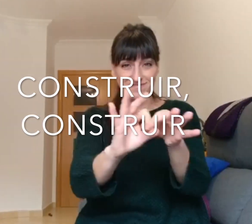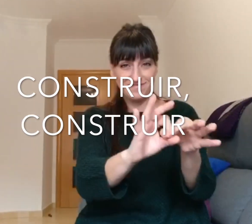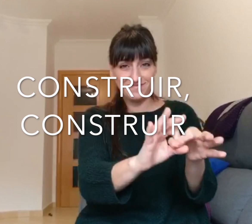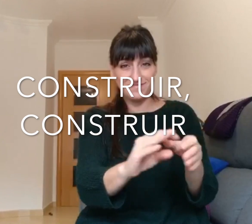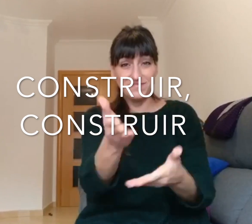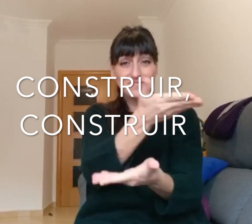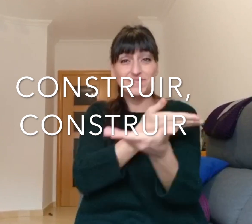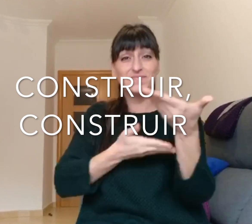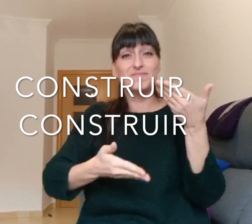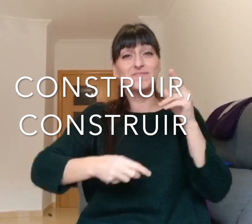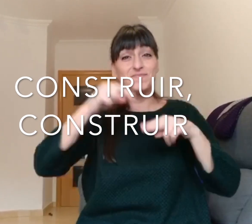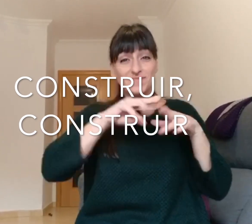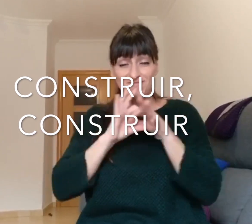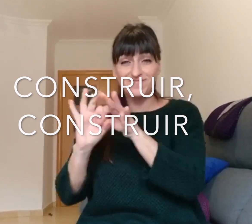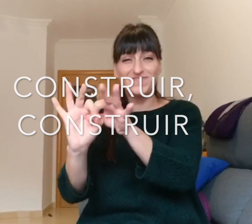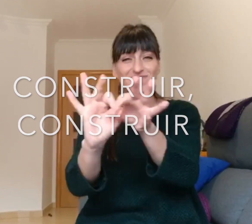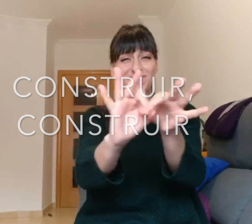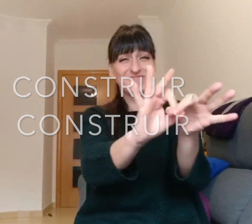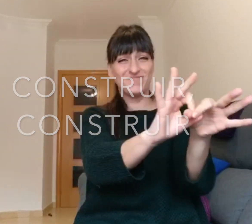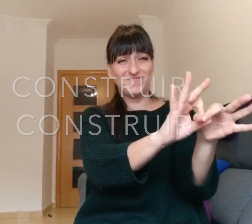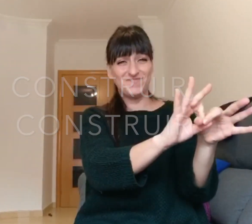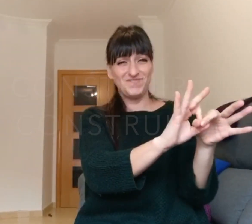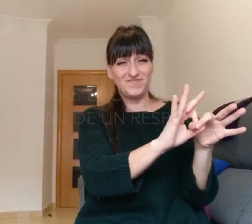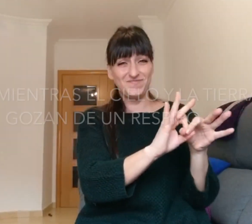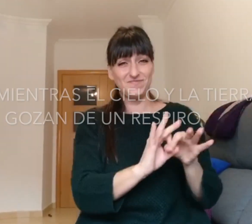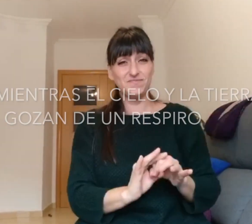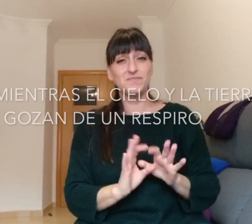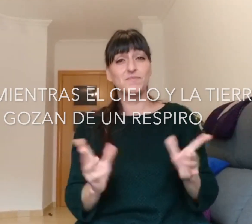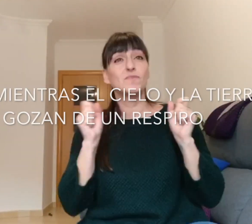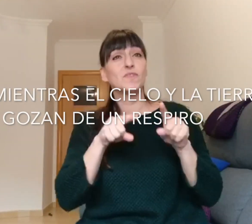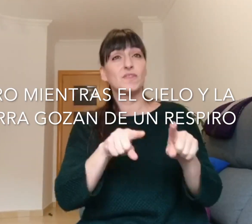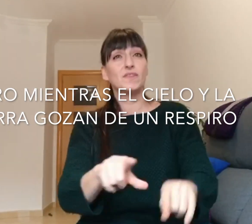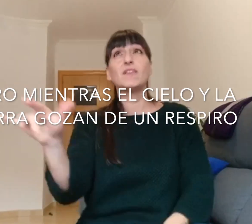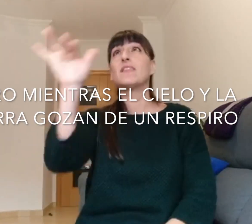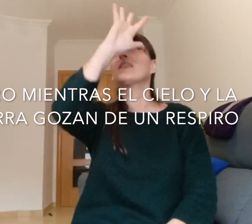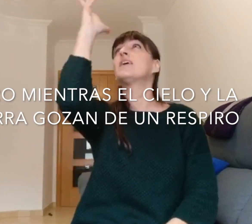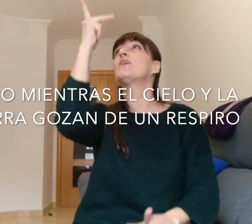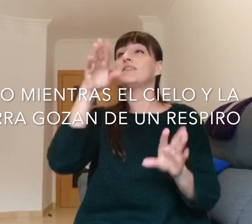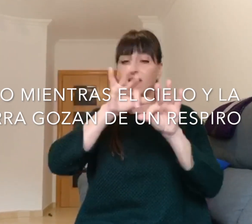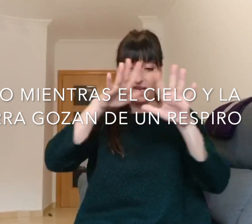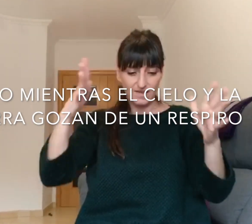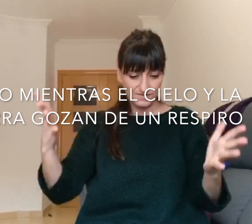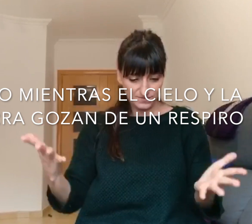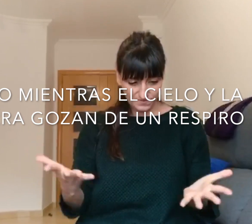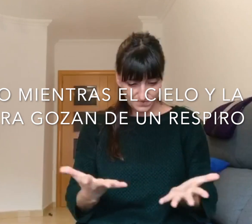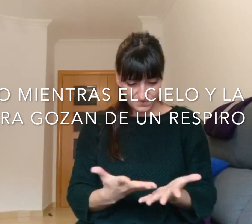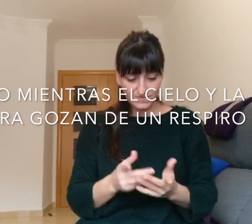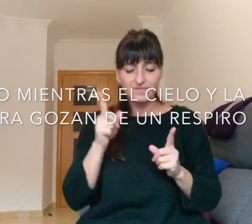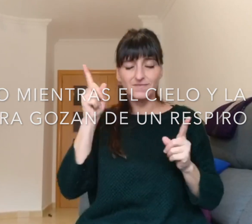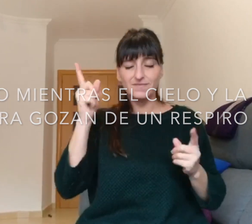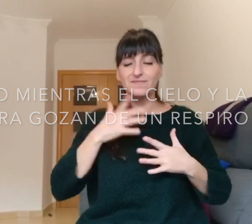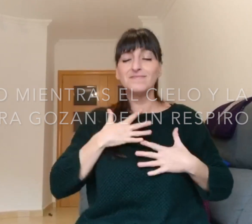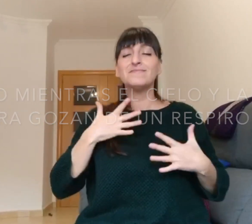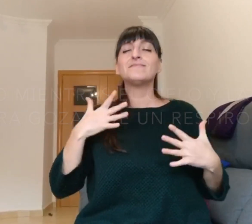Construir, construir Pero mientras el cielo y la tierra gozan de un respiro